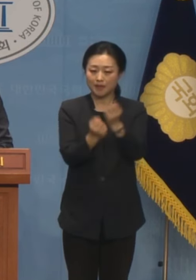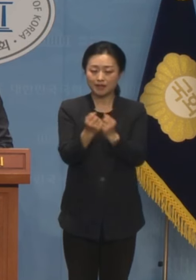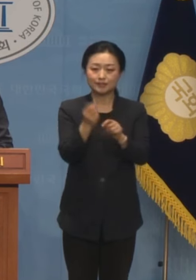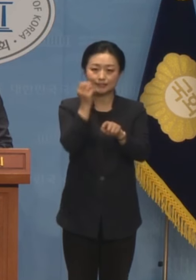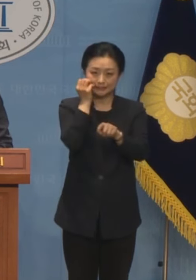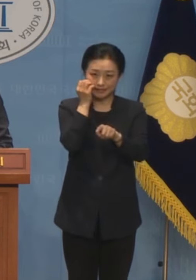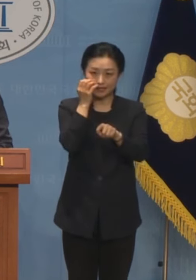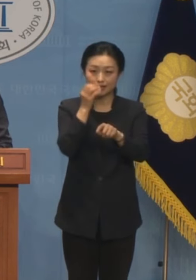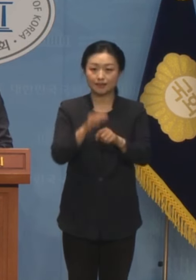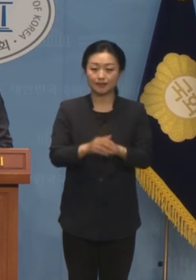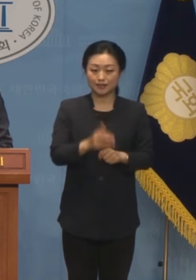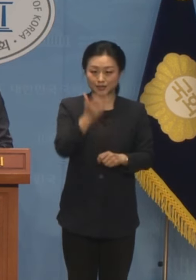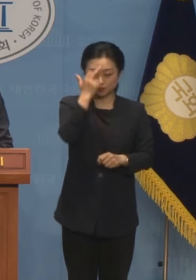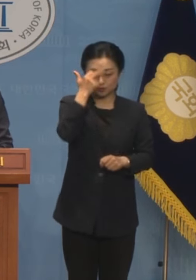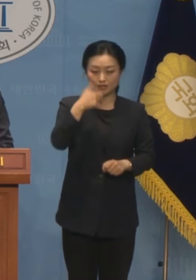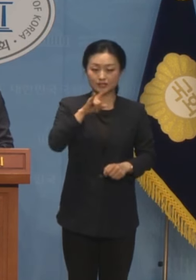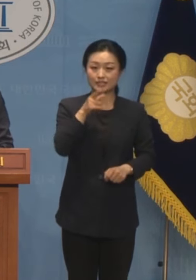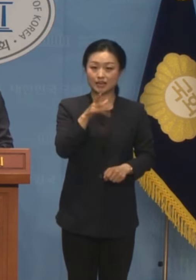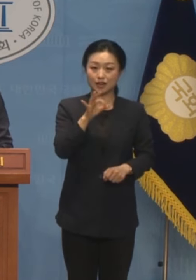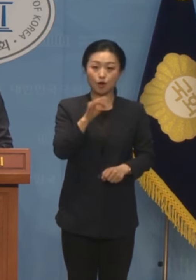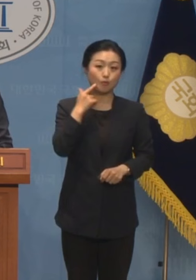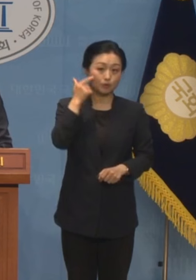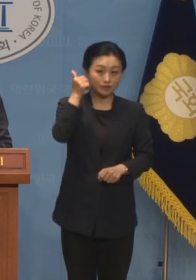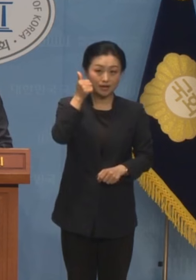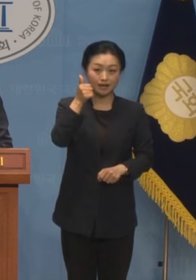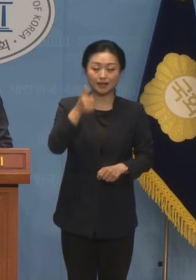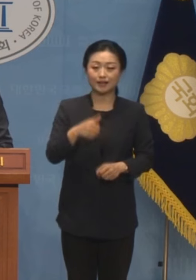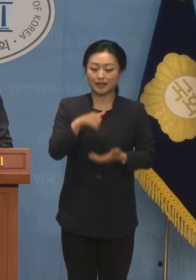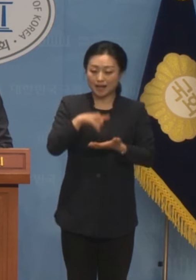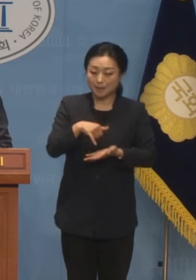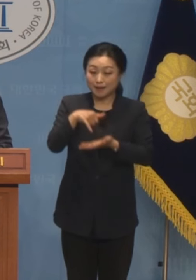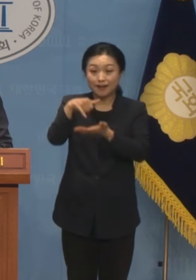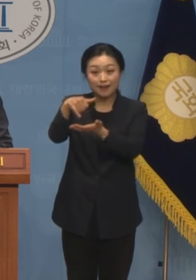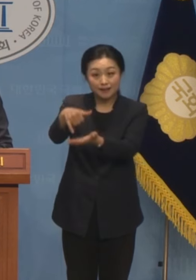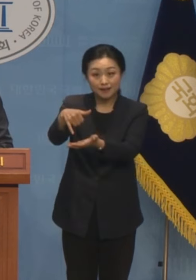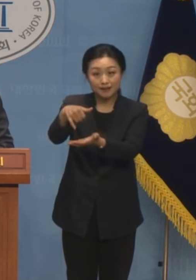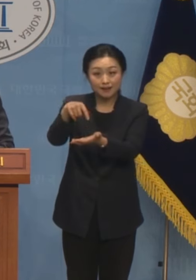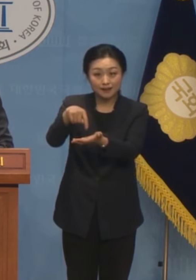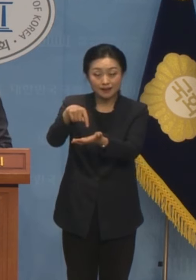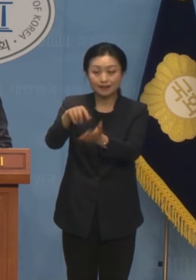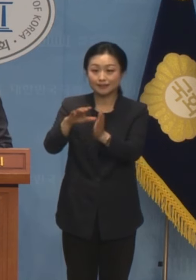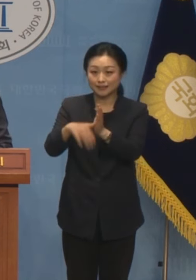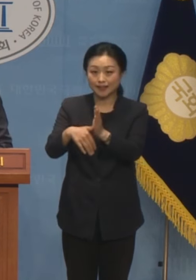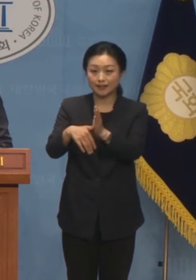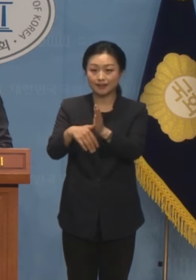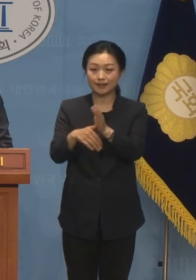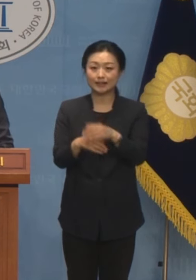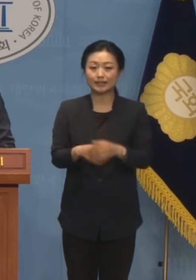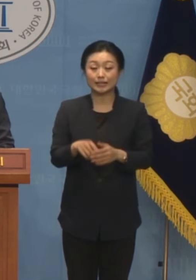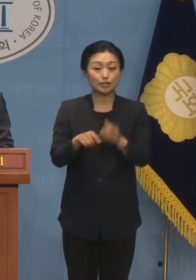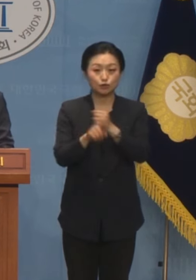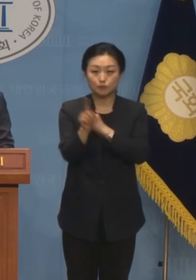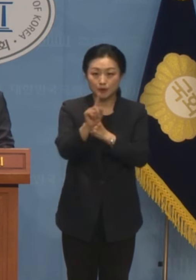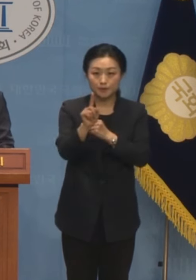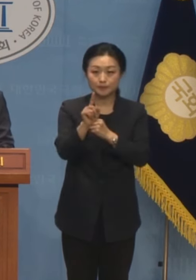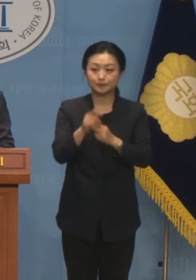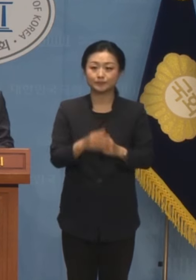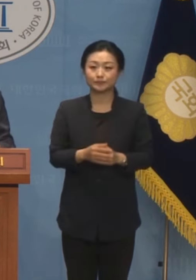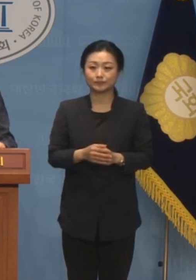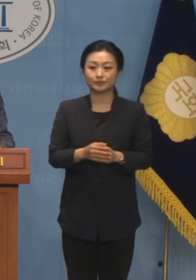제공자인 최재형 목사는 김건희 여사에게 명품백을 선물을 하면서 그 이후로